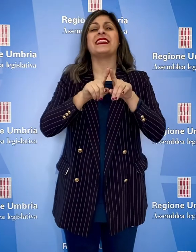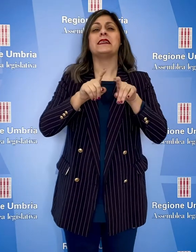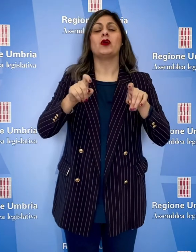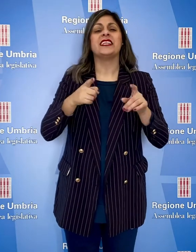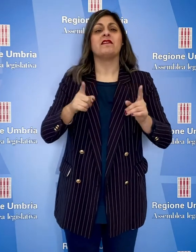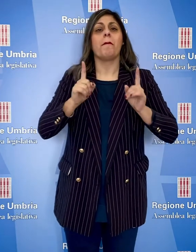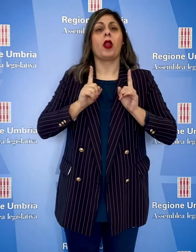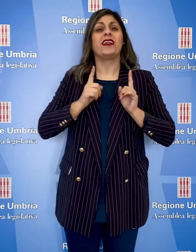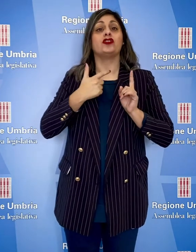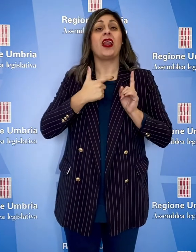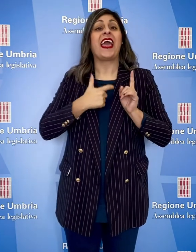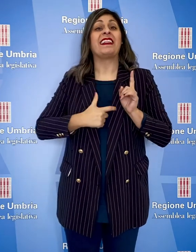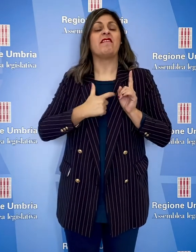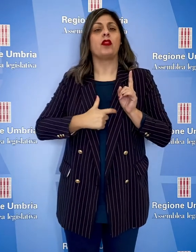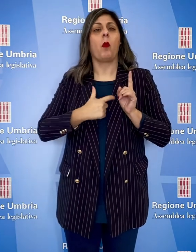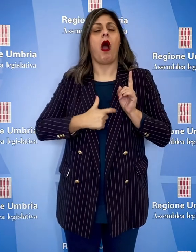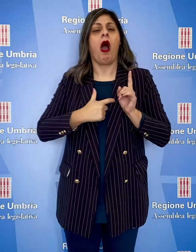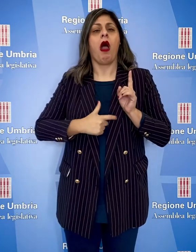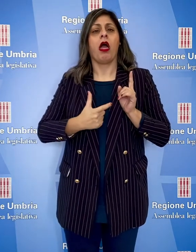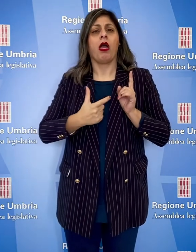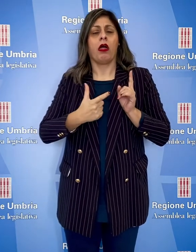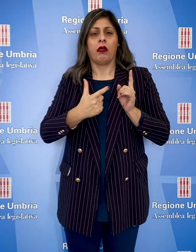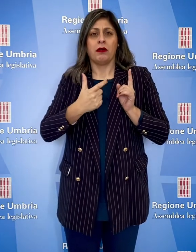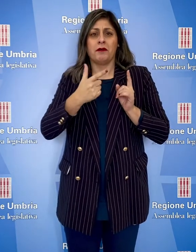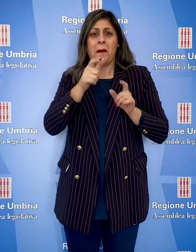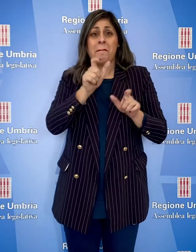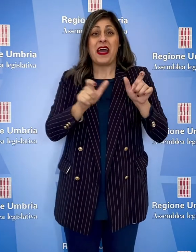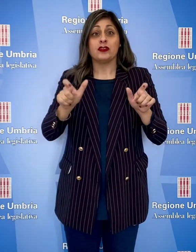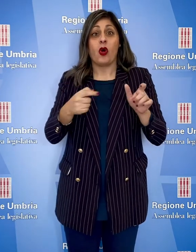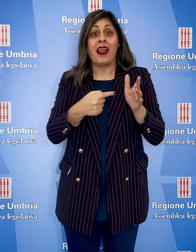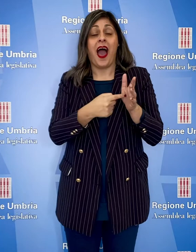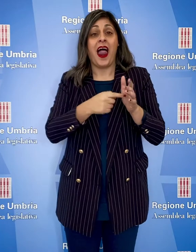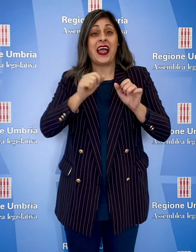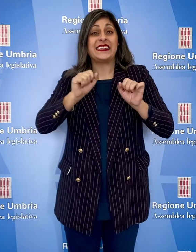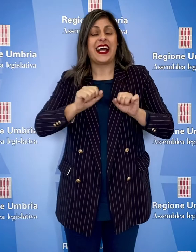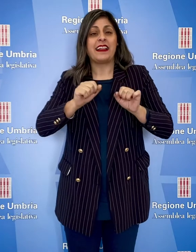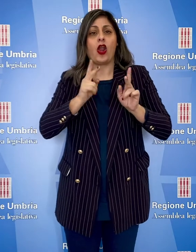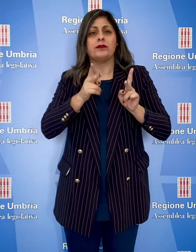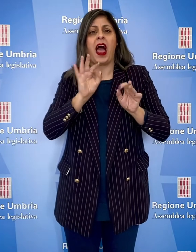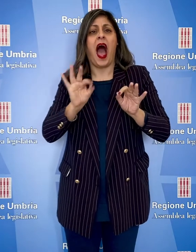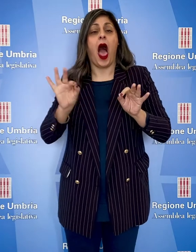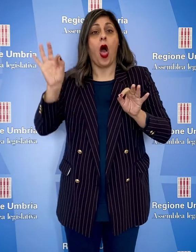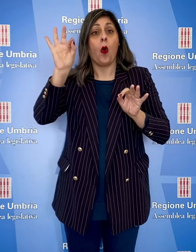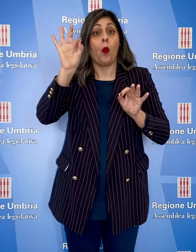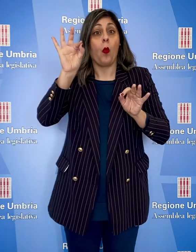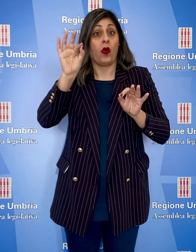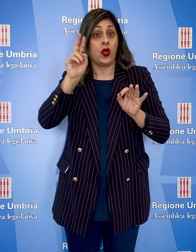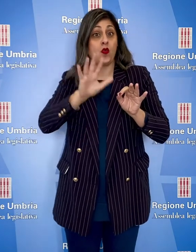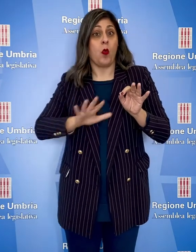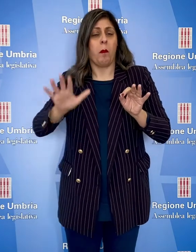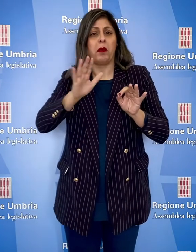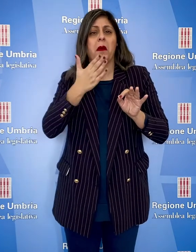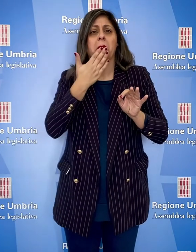carenza di dispositivi di protezione individuale per il personale sanitario di alcuni ospedali umbri.